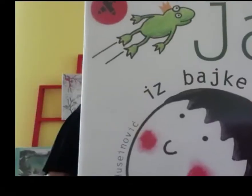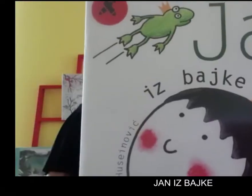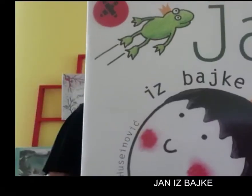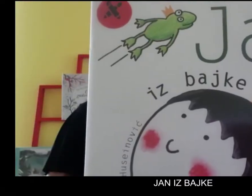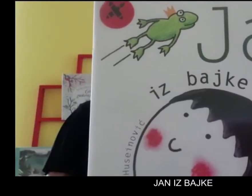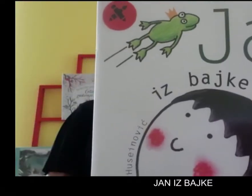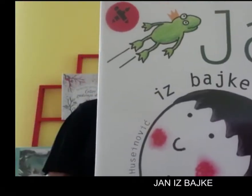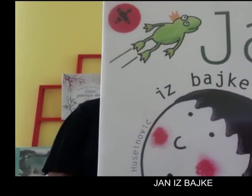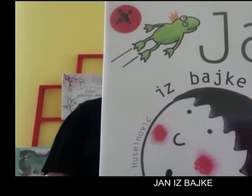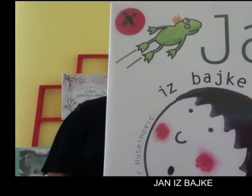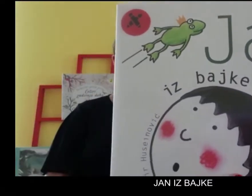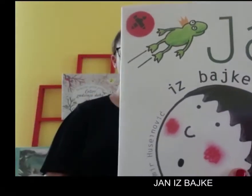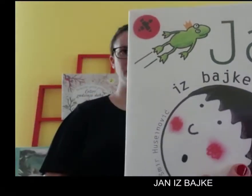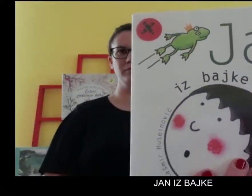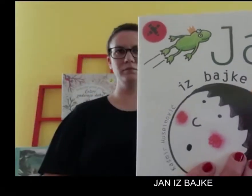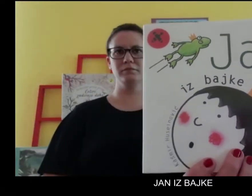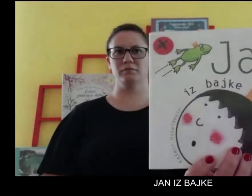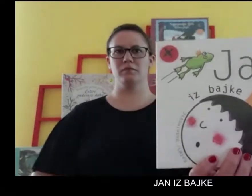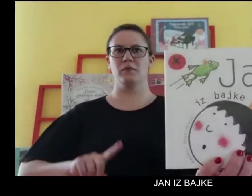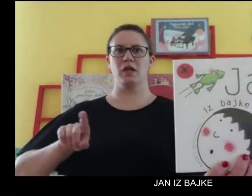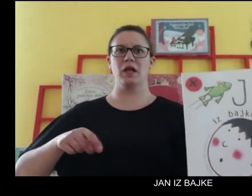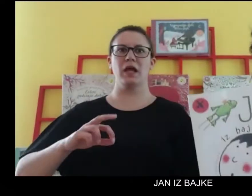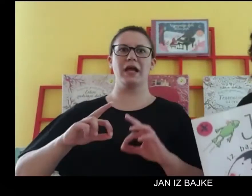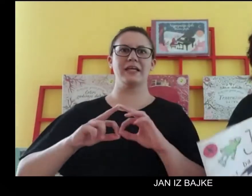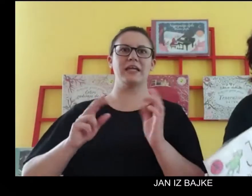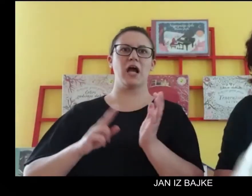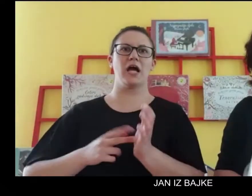Jan iz bajke